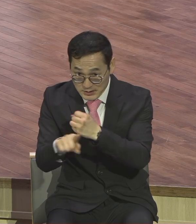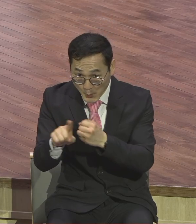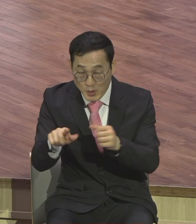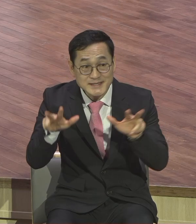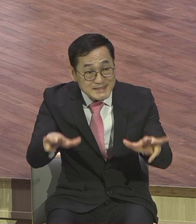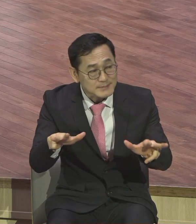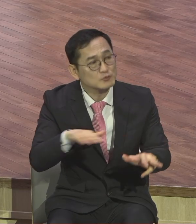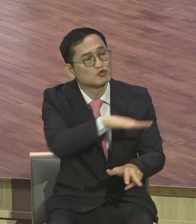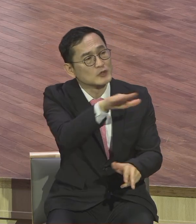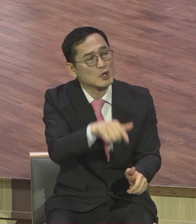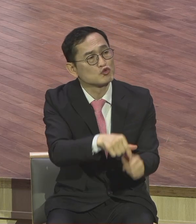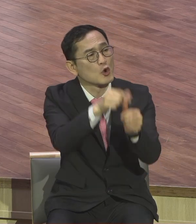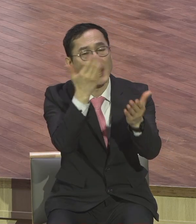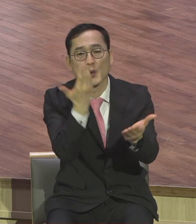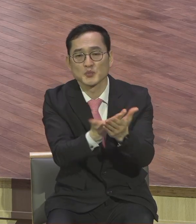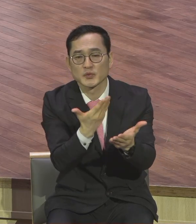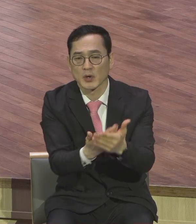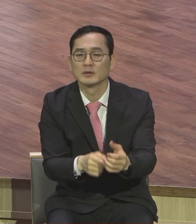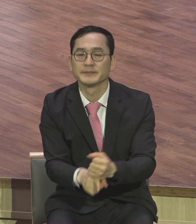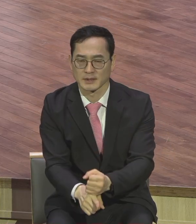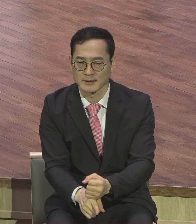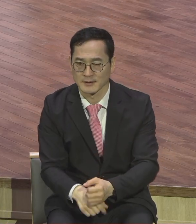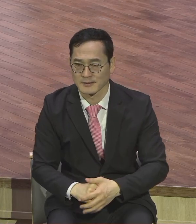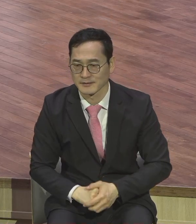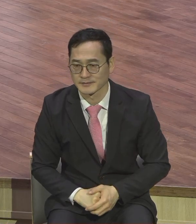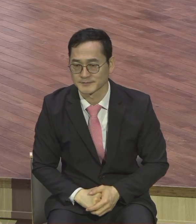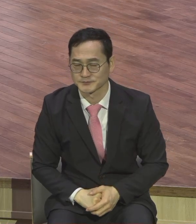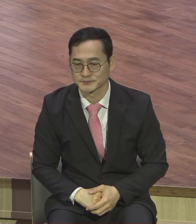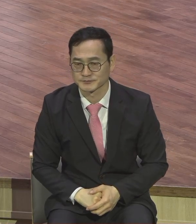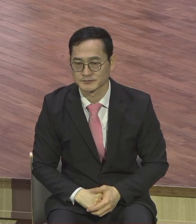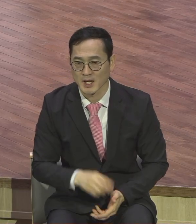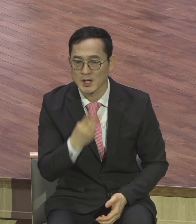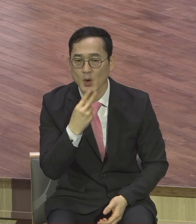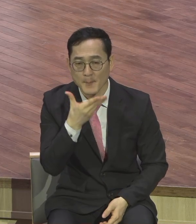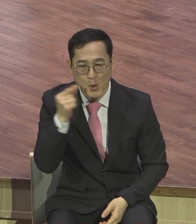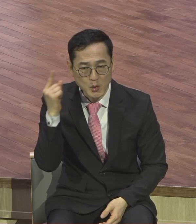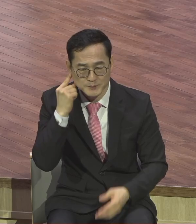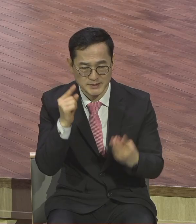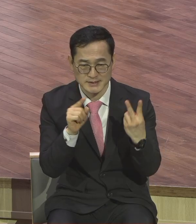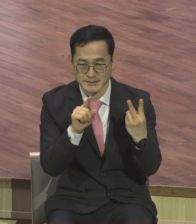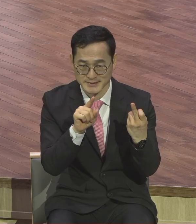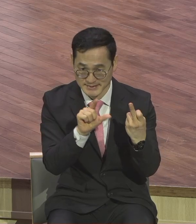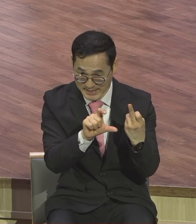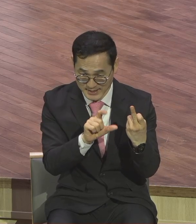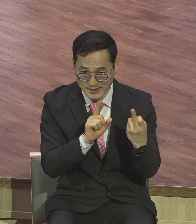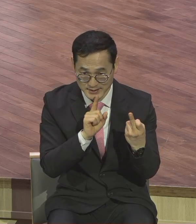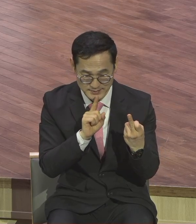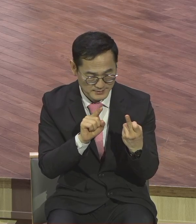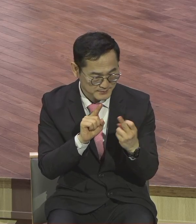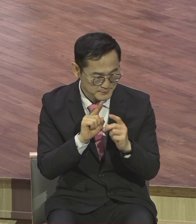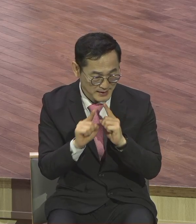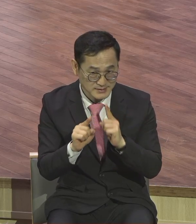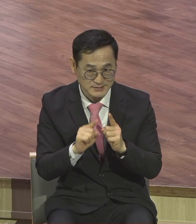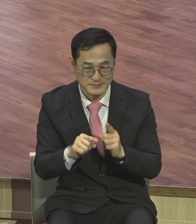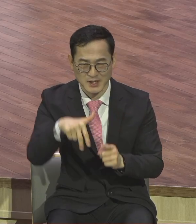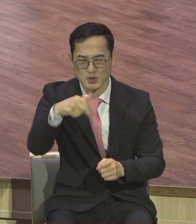지금 우리를 구원해주세요 요한복음 12장 13절에 보면 예수님을 환영하는 이들의 종려나무 가지를 그렇게